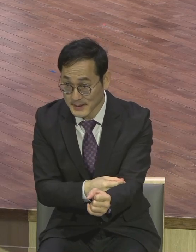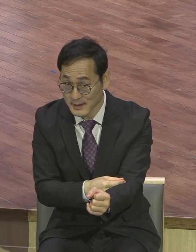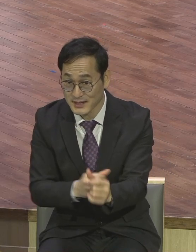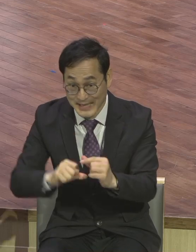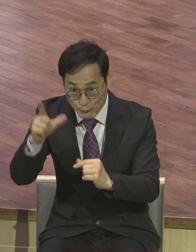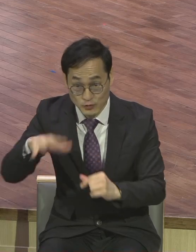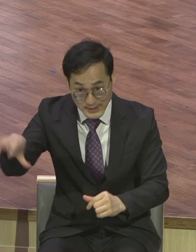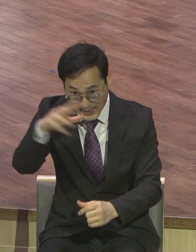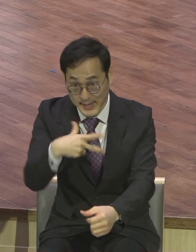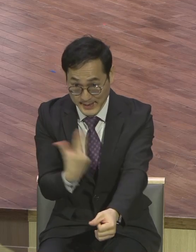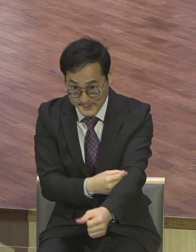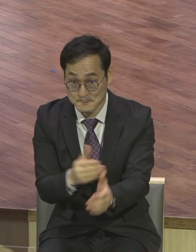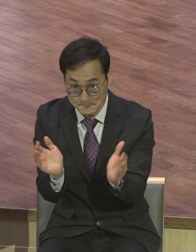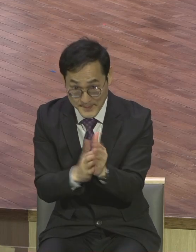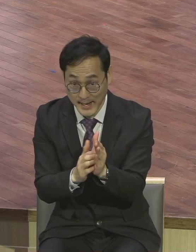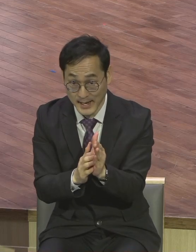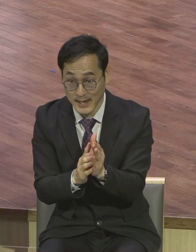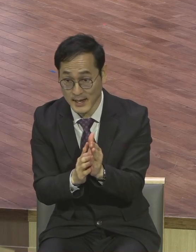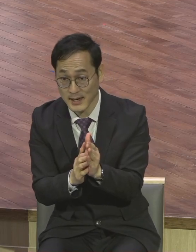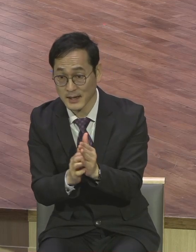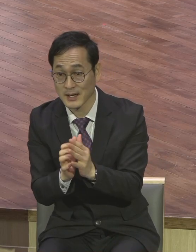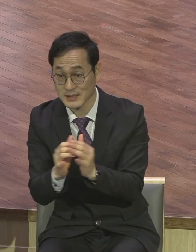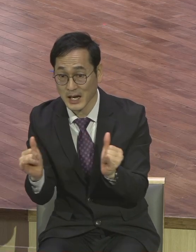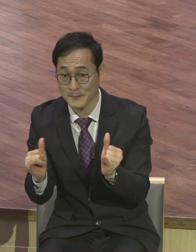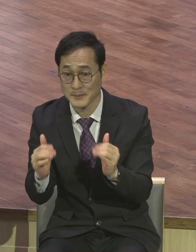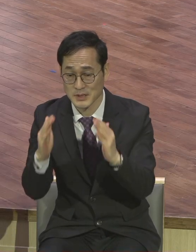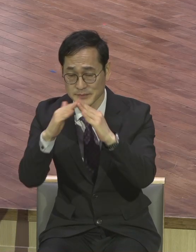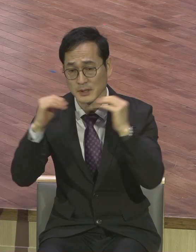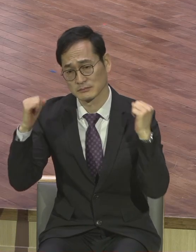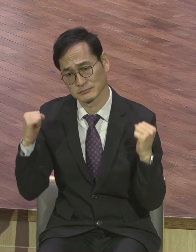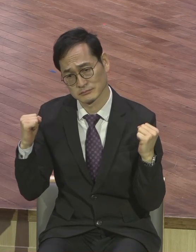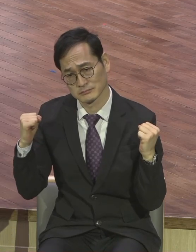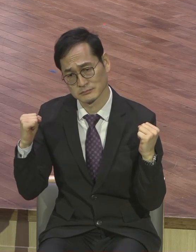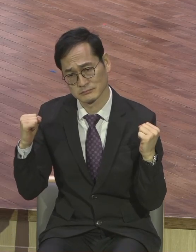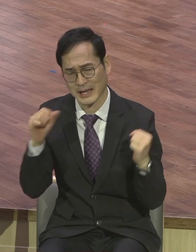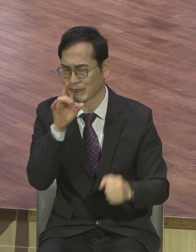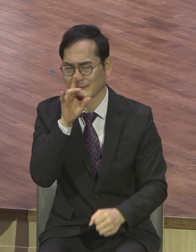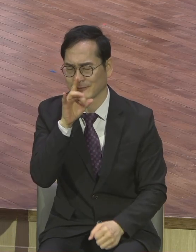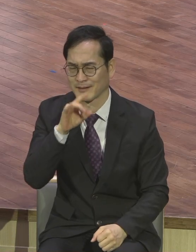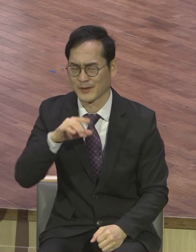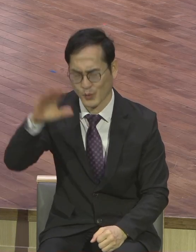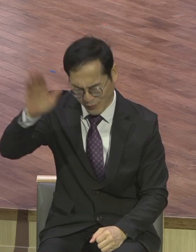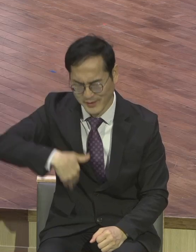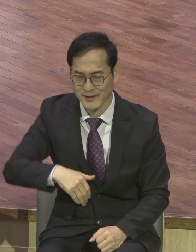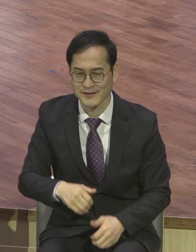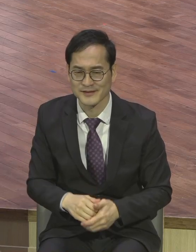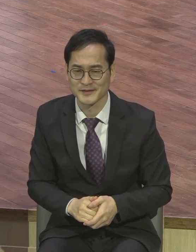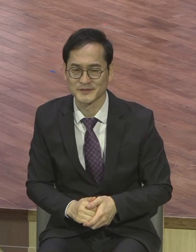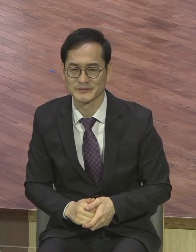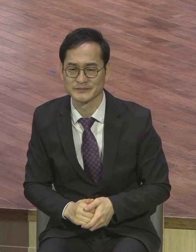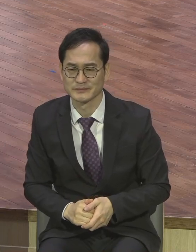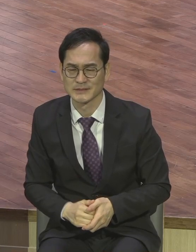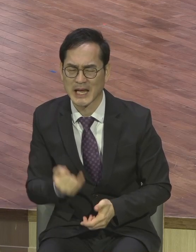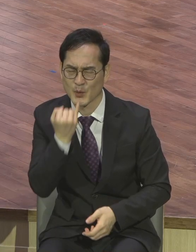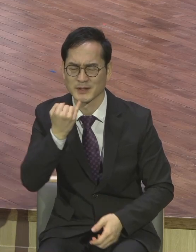방에 앉아서 온라인 예배될 이유가 없어졌다. 아멘 우리 교육자들은